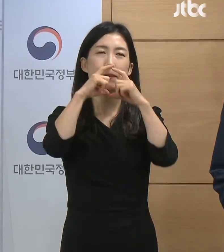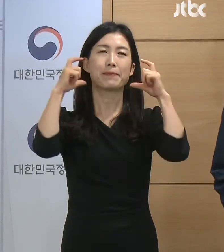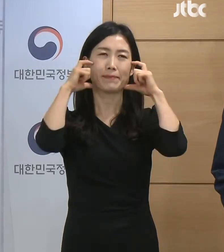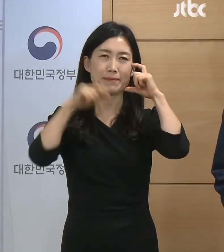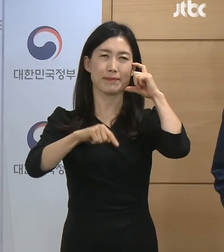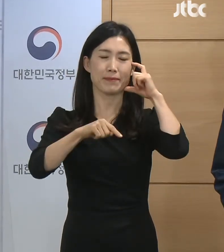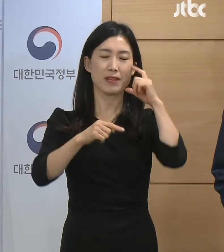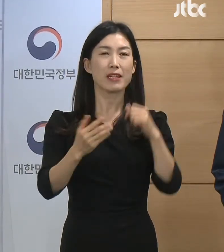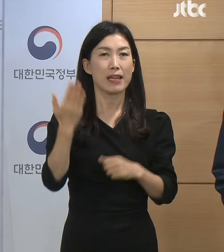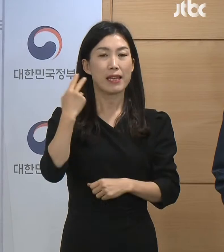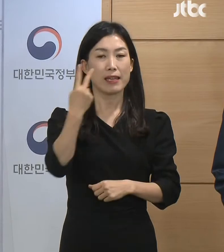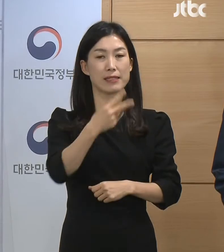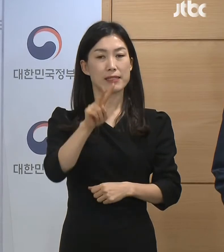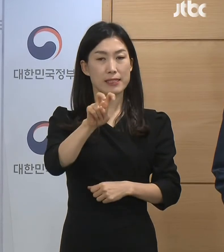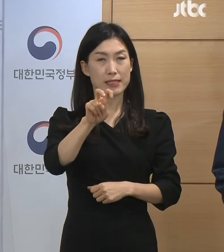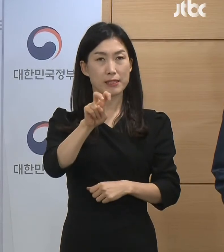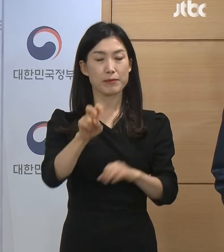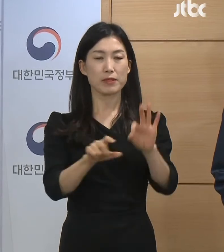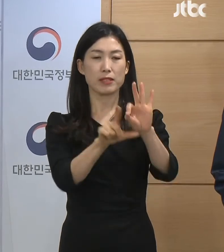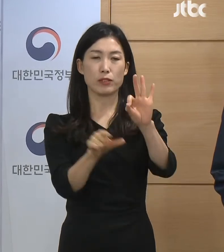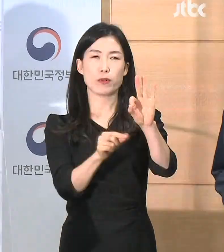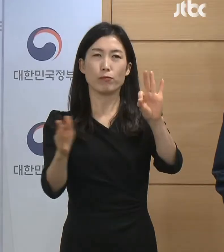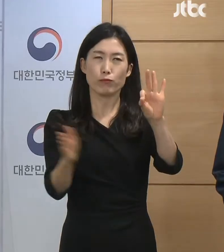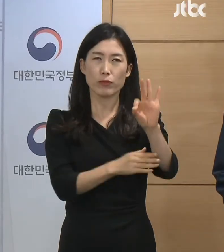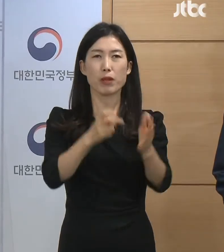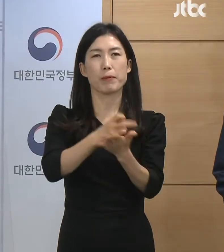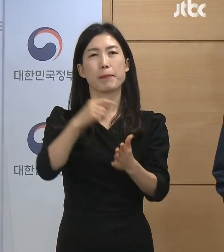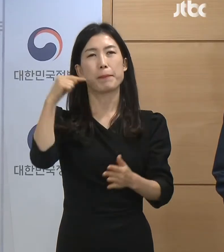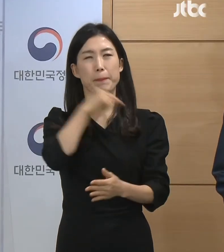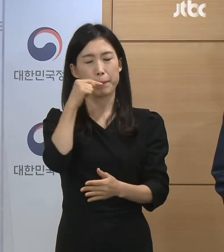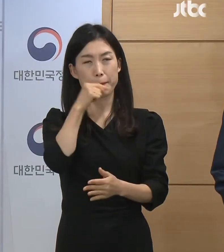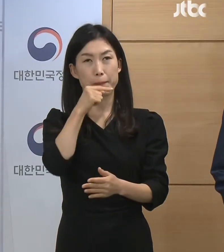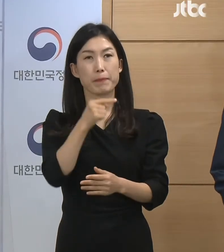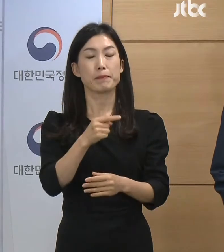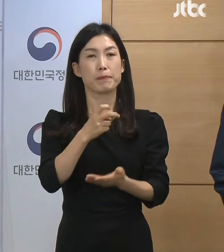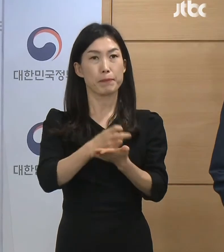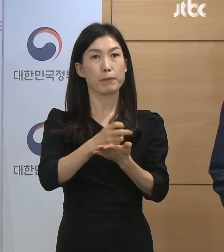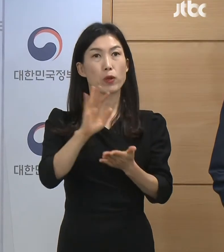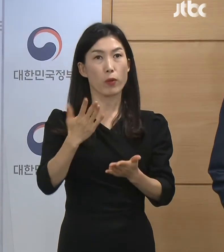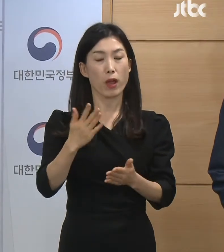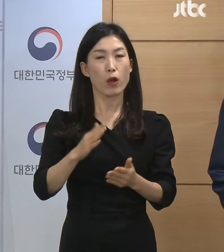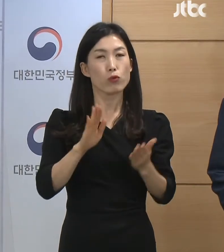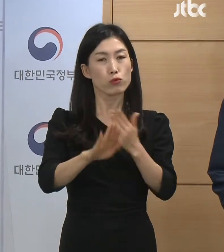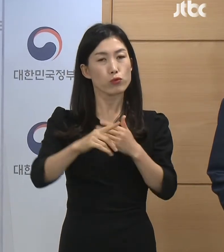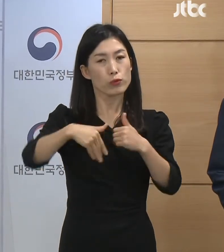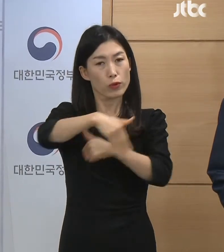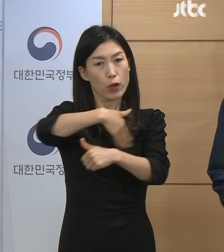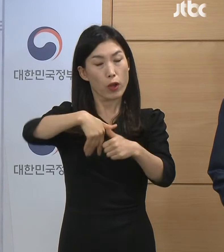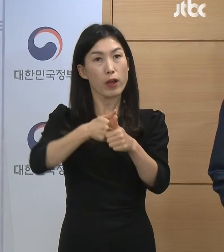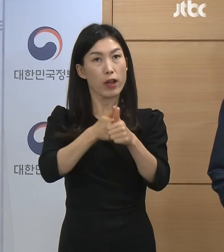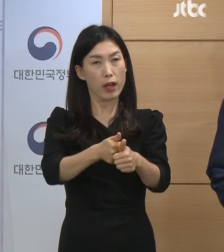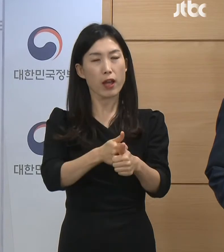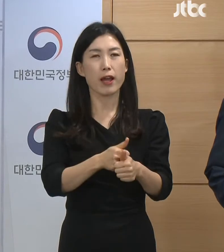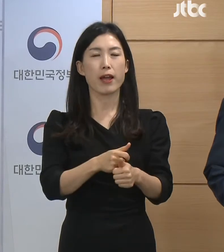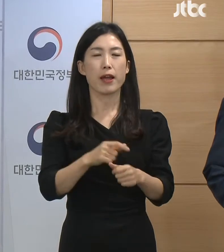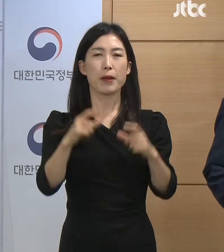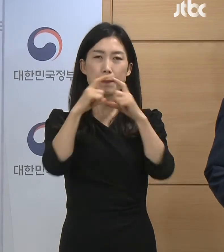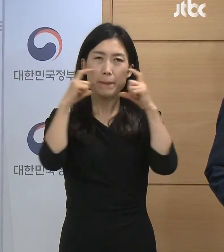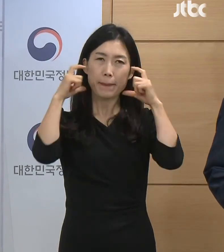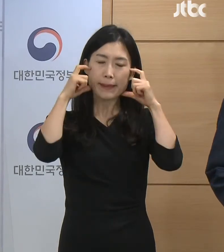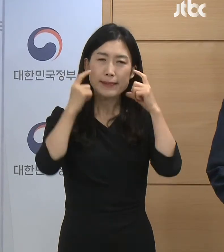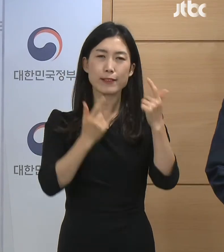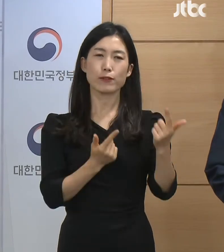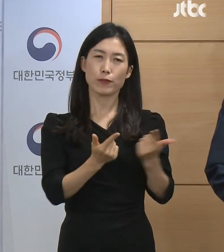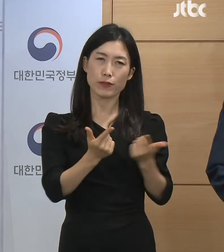2020년 10월부터 의무화되었으며 이후 방역 상황에 따라서 지속적으로